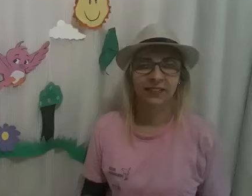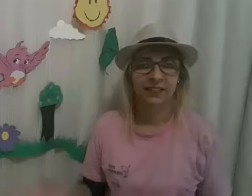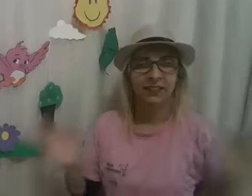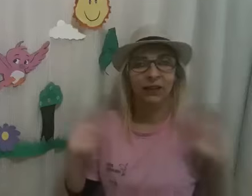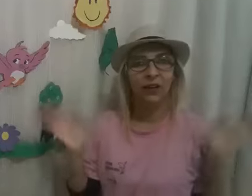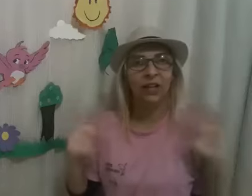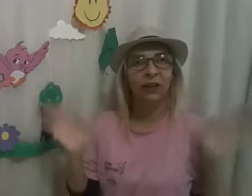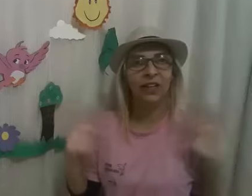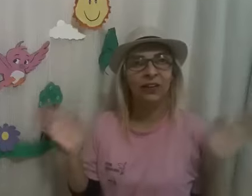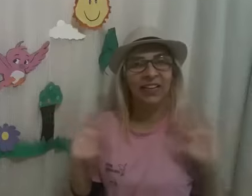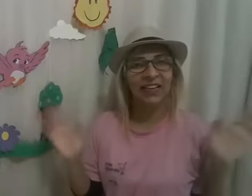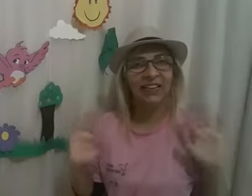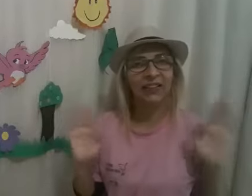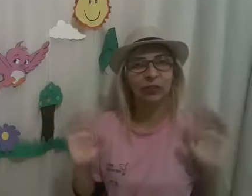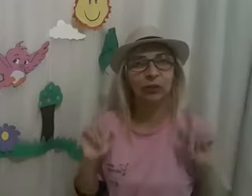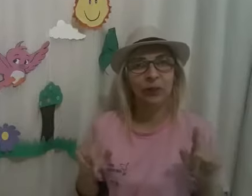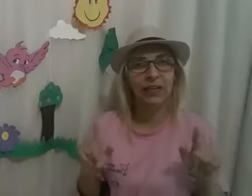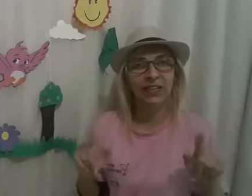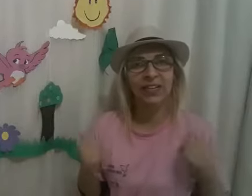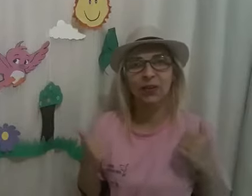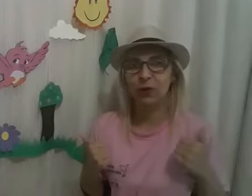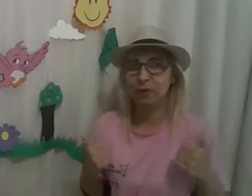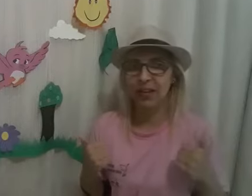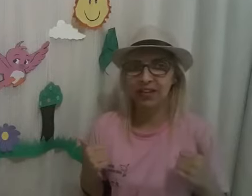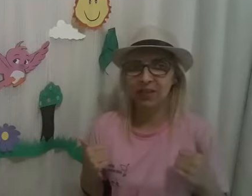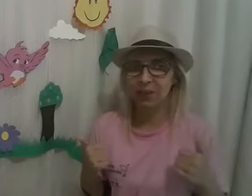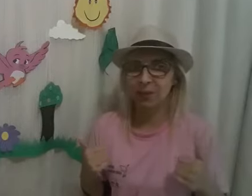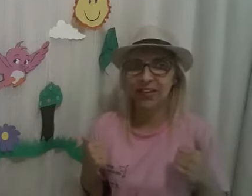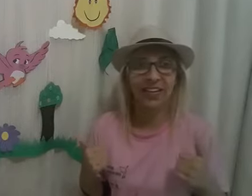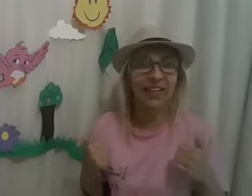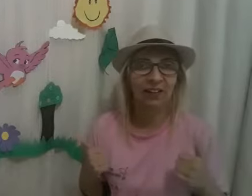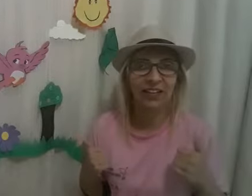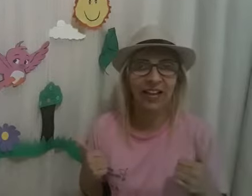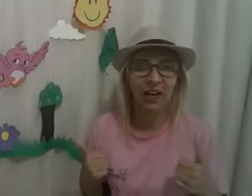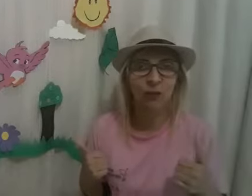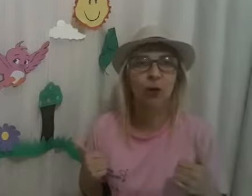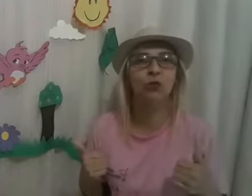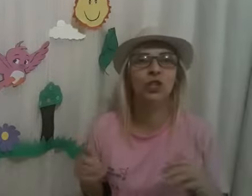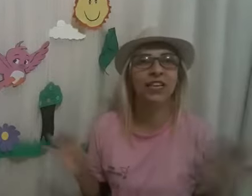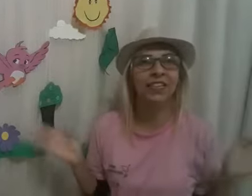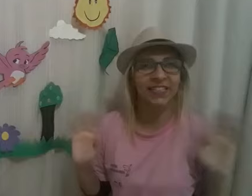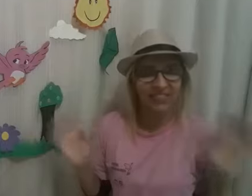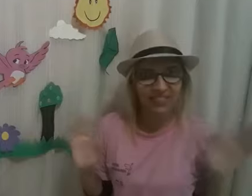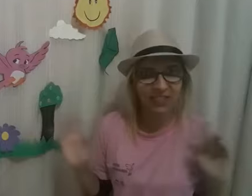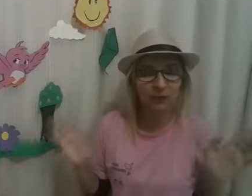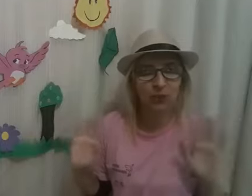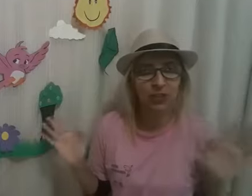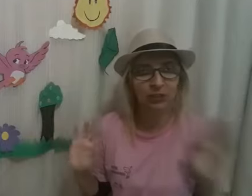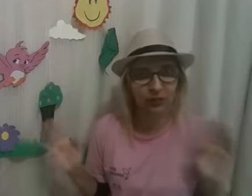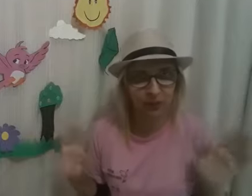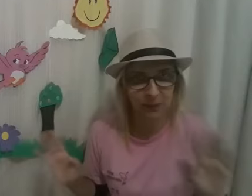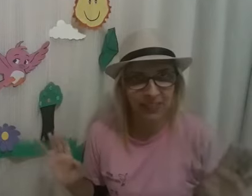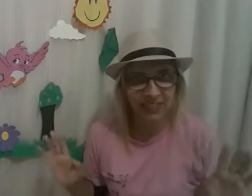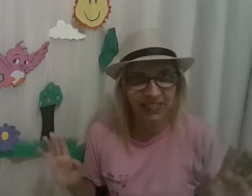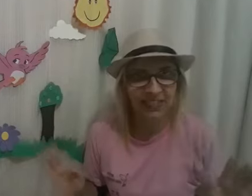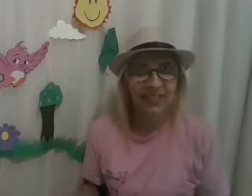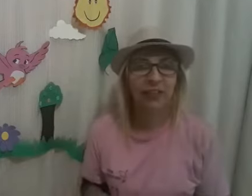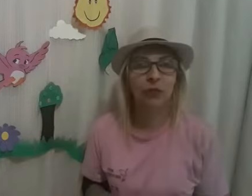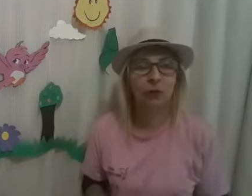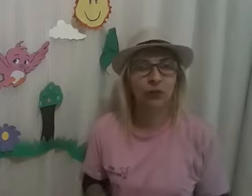Olá, olá, olá! Tudo bem aí? Eu vou bem aqui também? Legal, legal! Bom dia, crianças! Bom dia a toda a família! Eu sou a